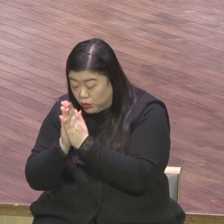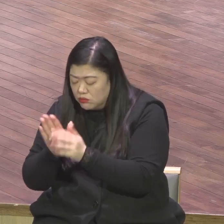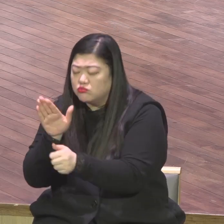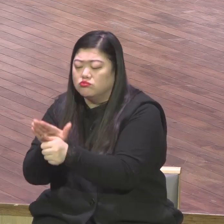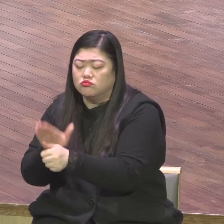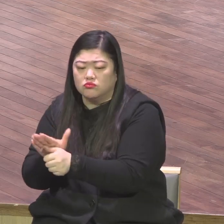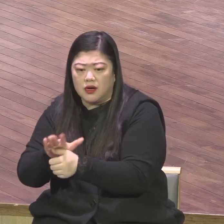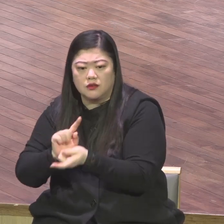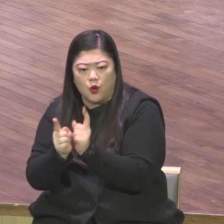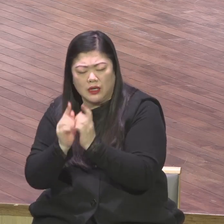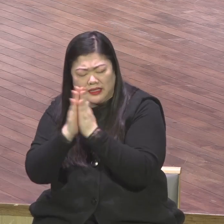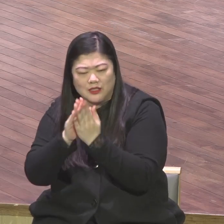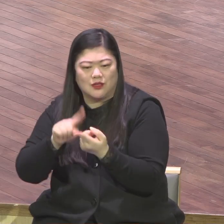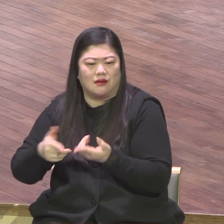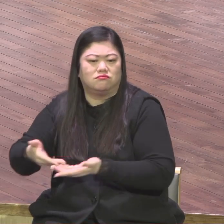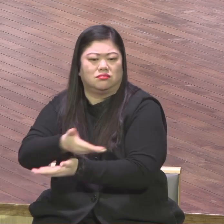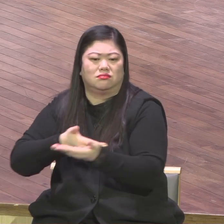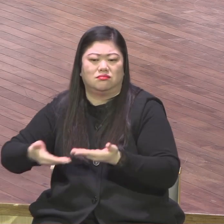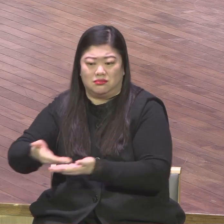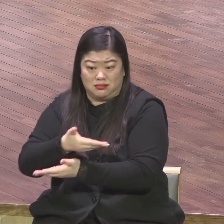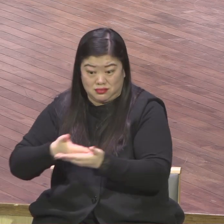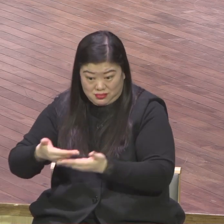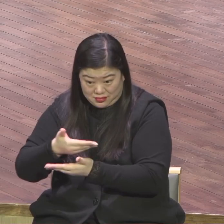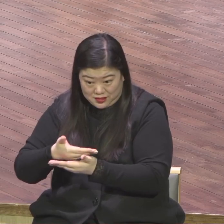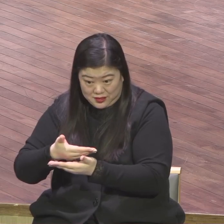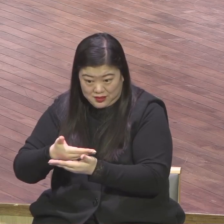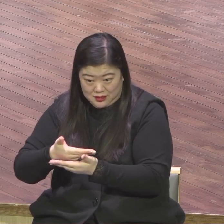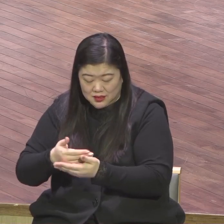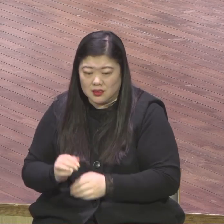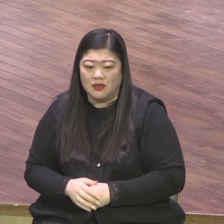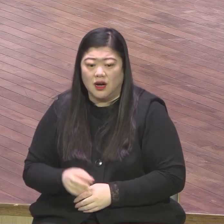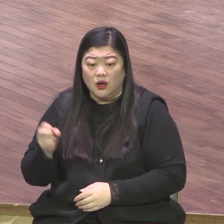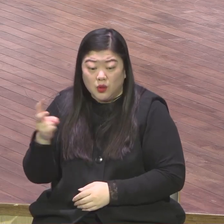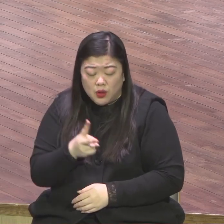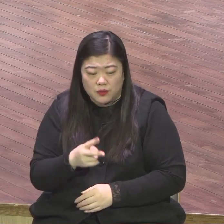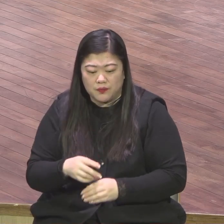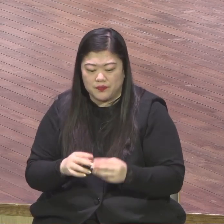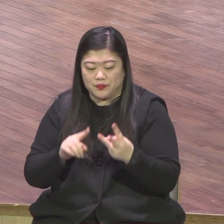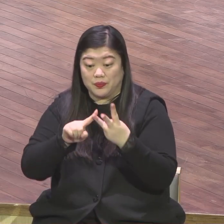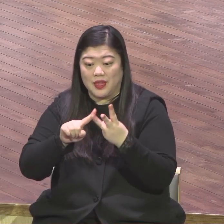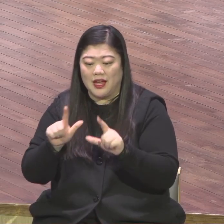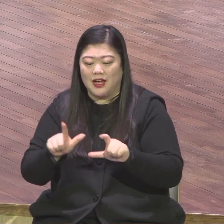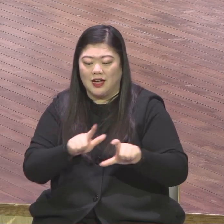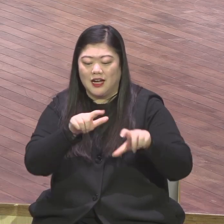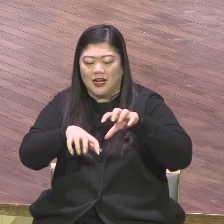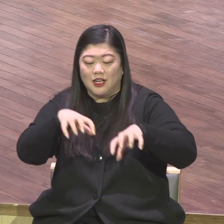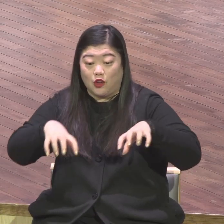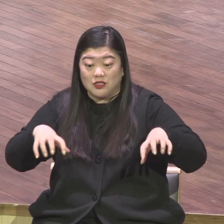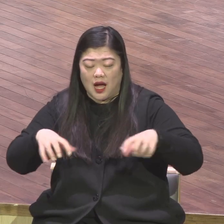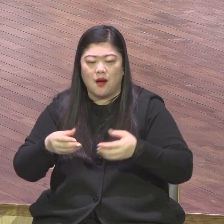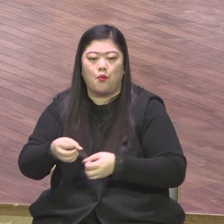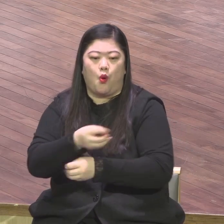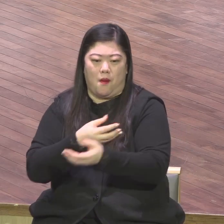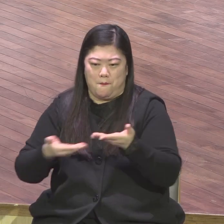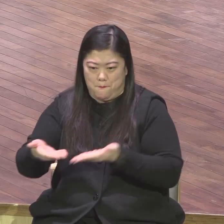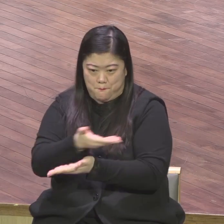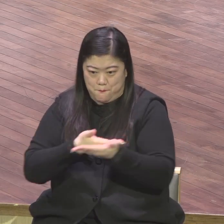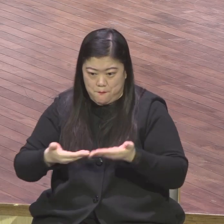복음을 증가하는데 실패했던 성공했던 현장포럼 그래서 말씀 기도 현장포럼